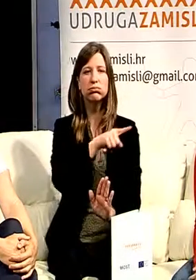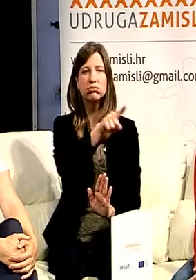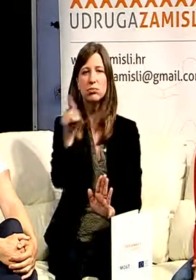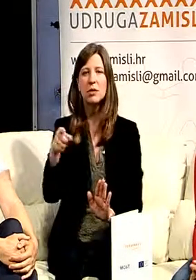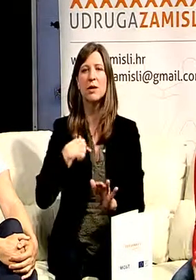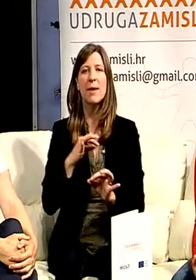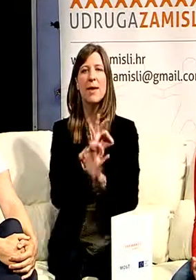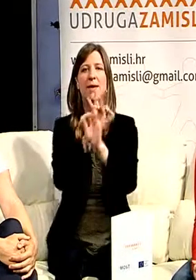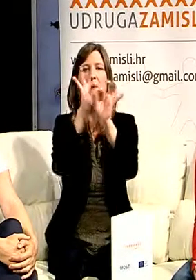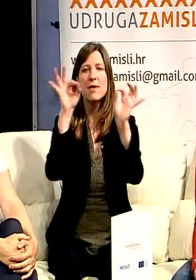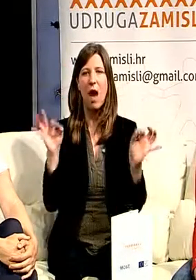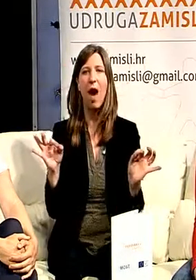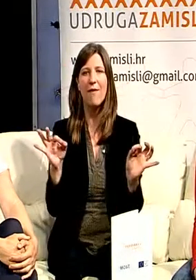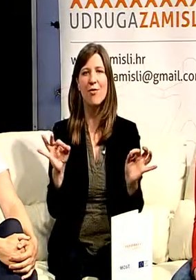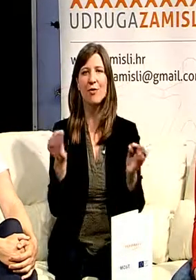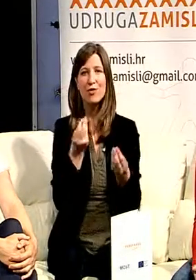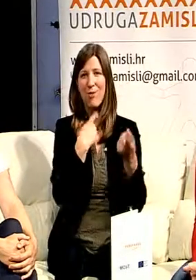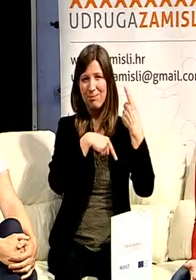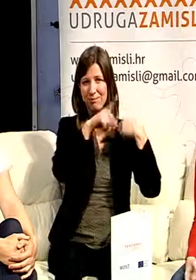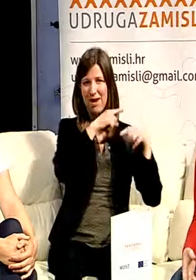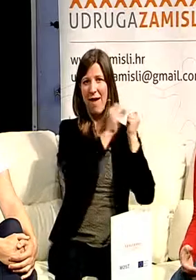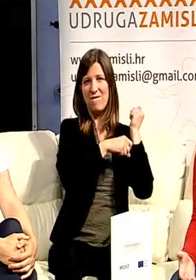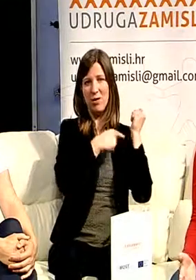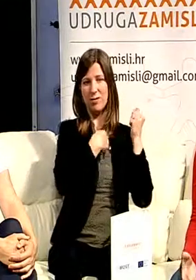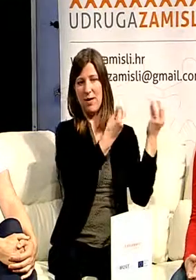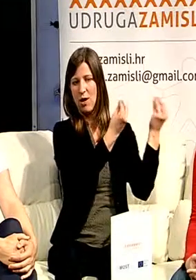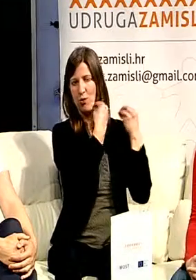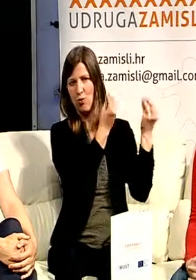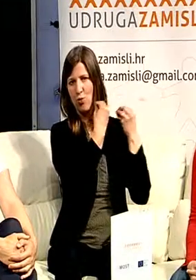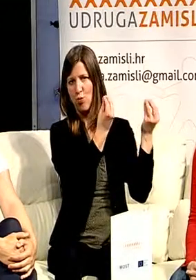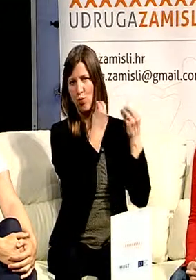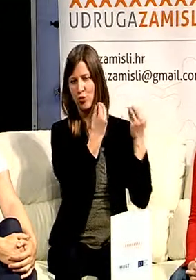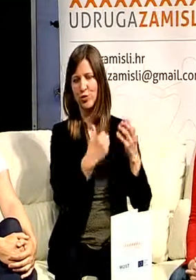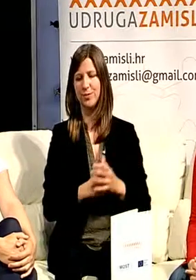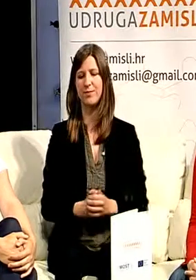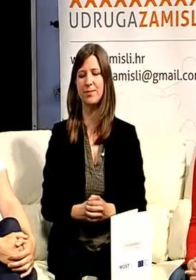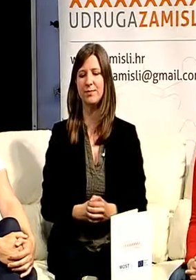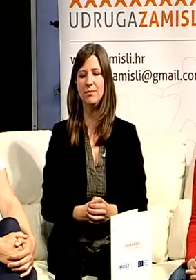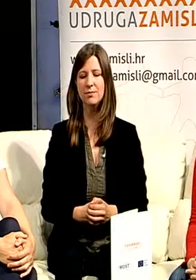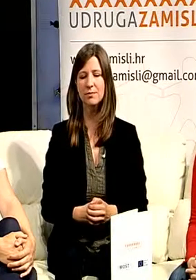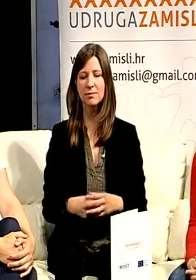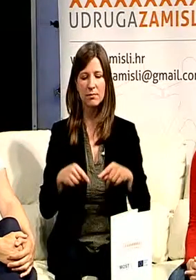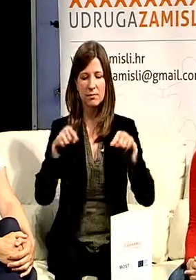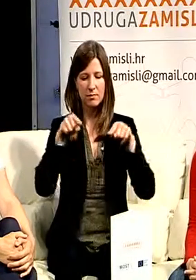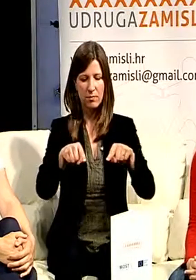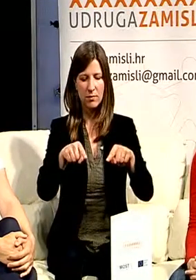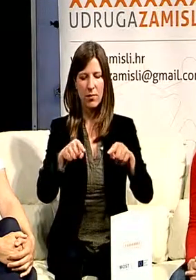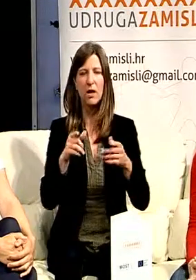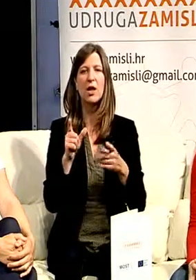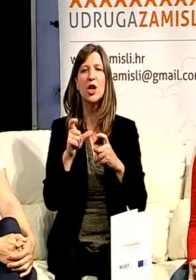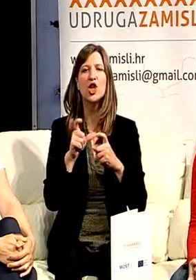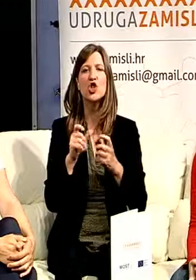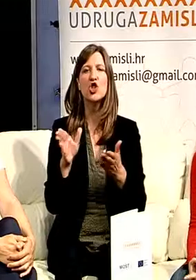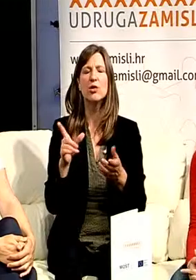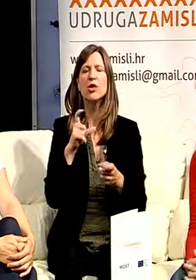ono za što nas je fakultet i obučava znači kao novinar. Pred nama je i časopis Zegezin magazin za